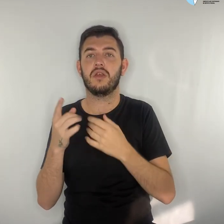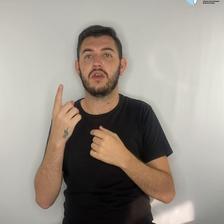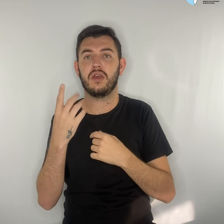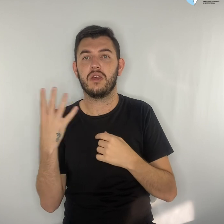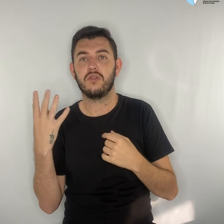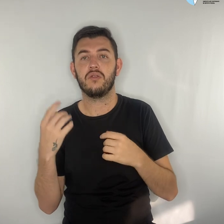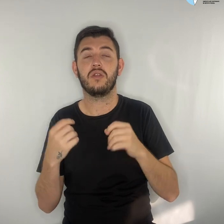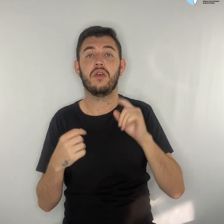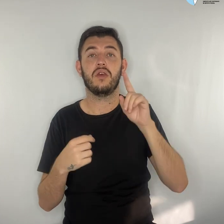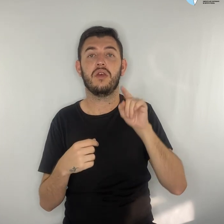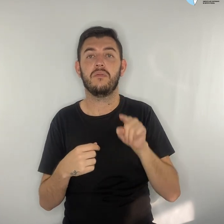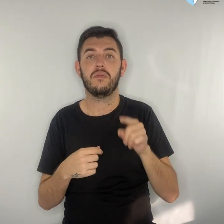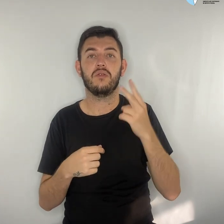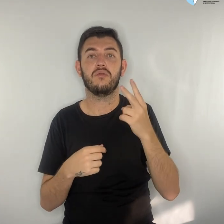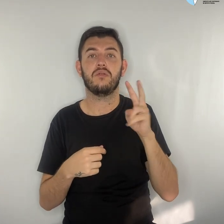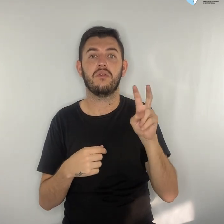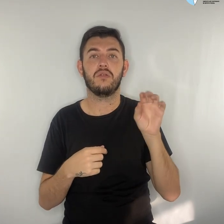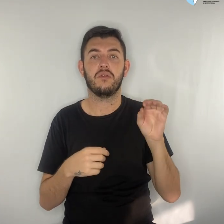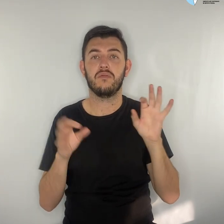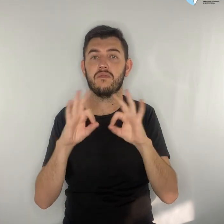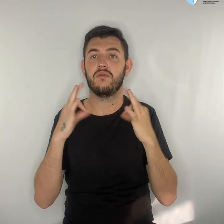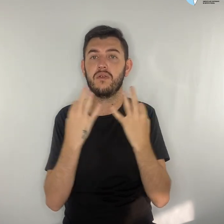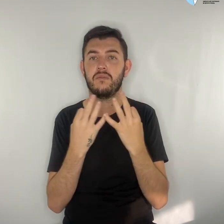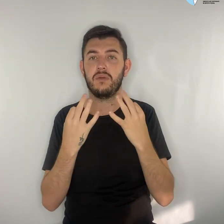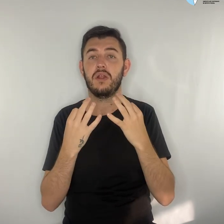estudantes em todas as regiões do estado.